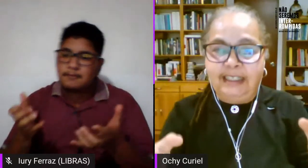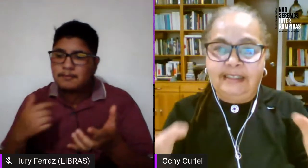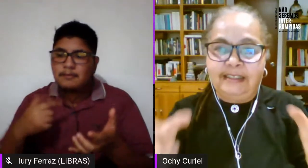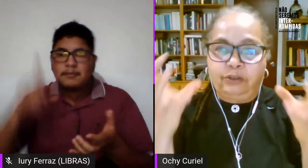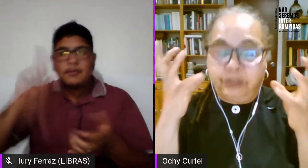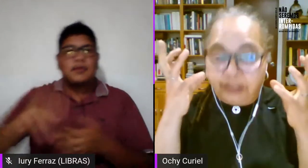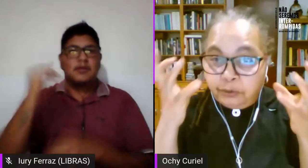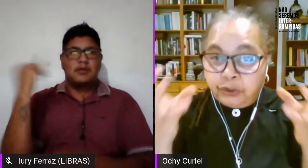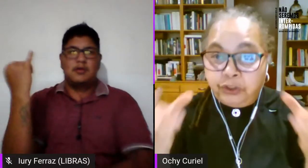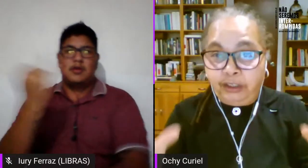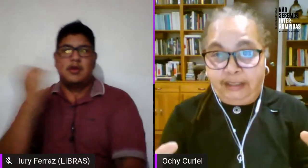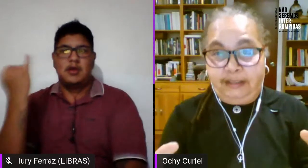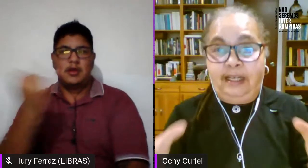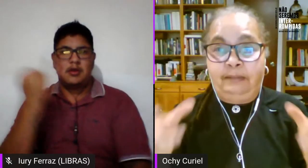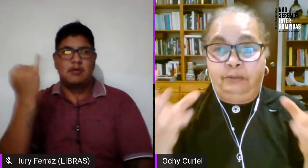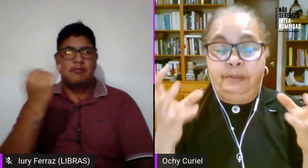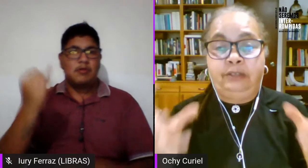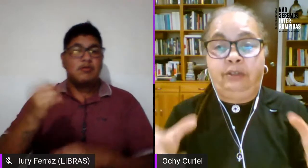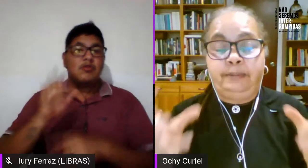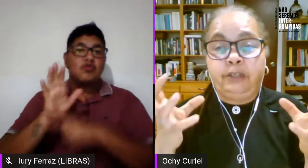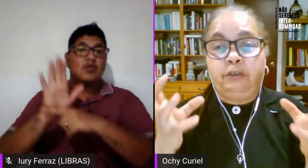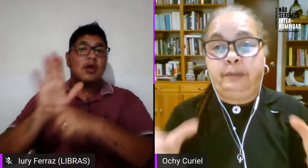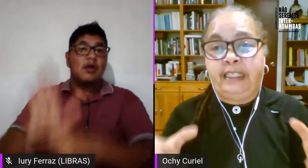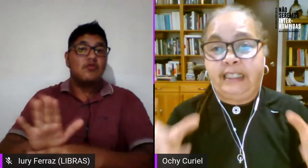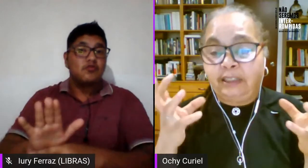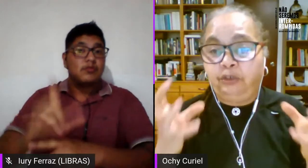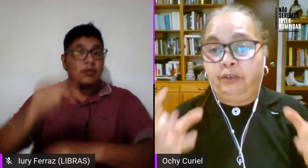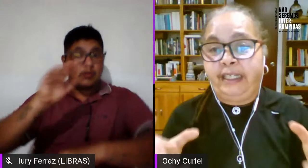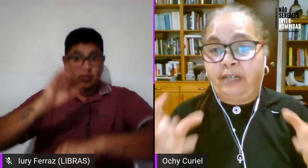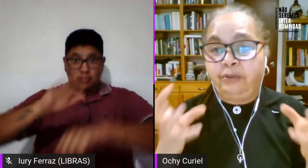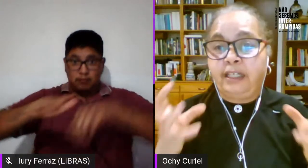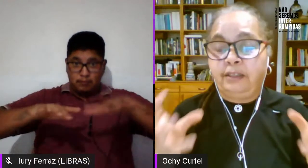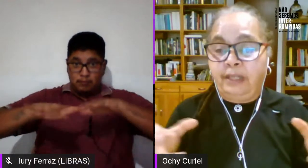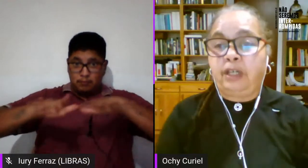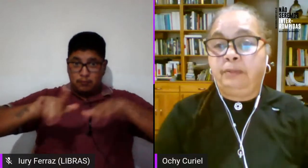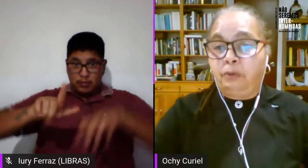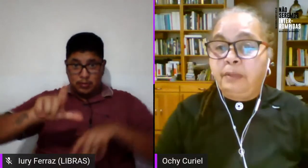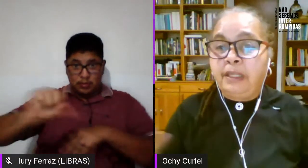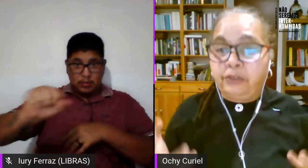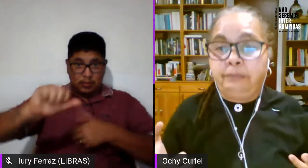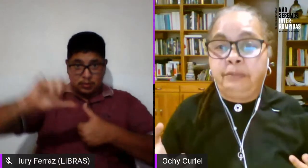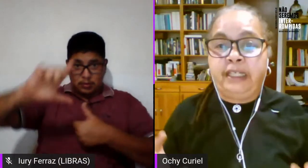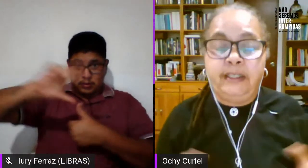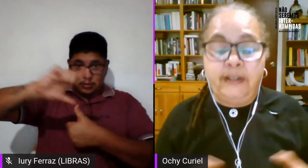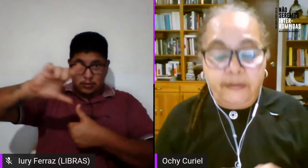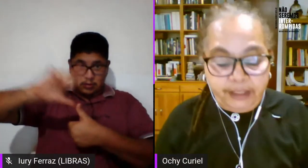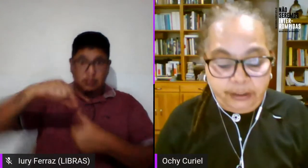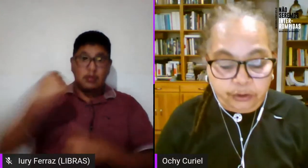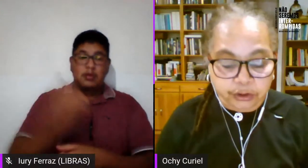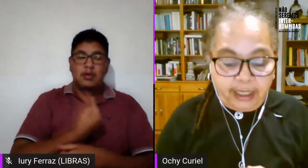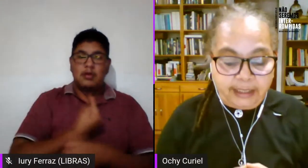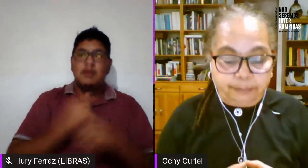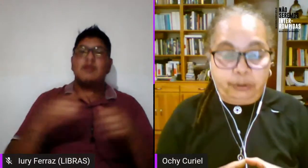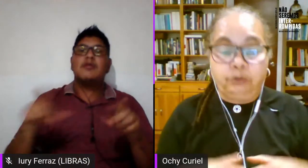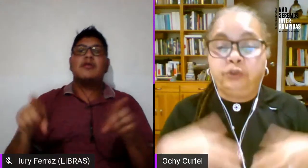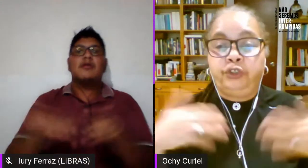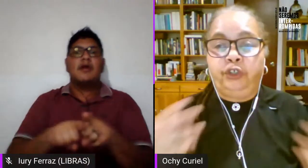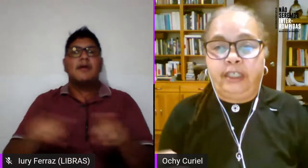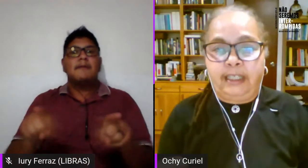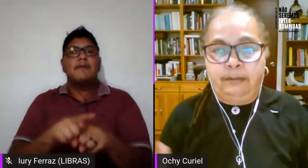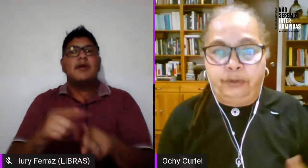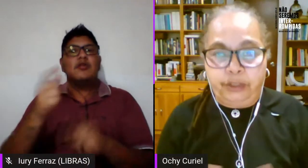importantes contribuciones al movimiento lésbico feminista latinoamericano y caribeño que hemos bebido también de otras